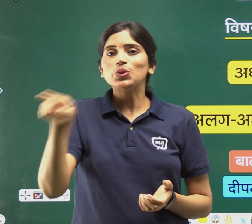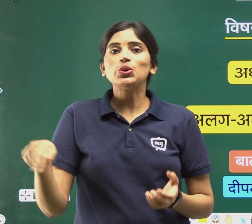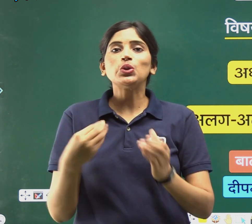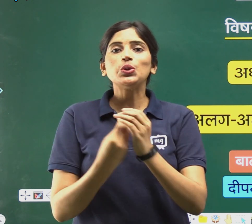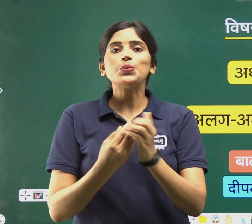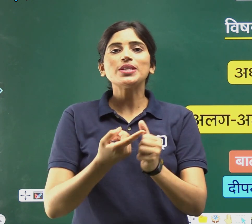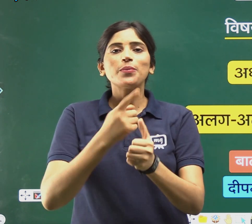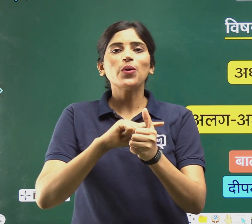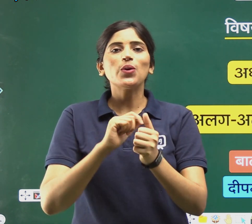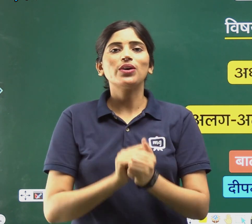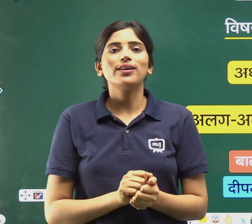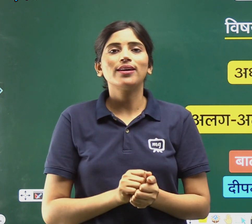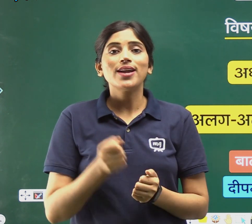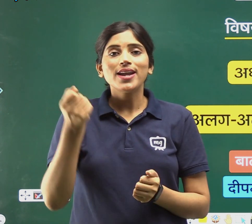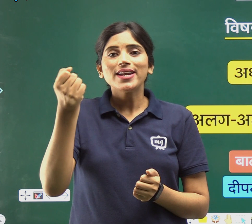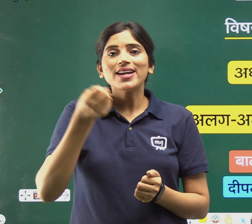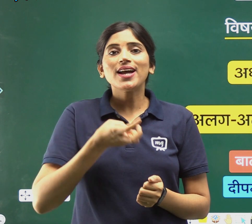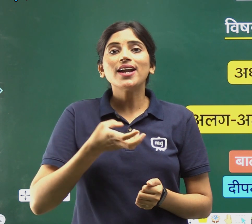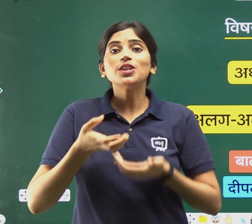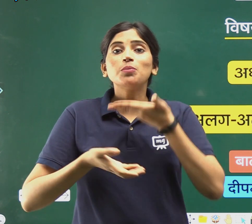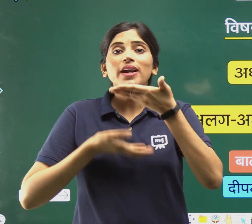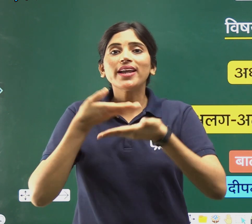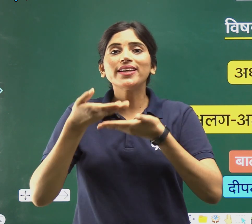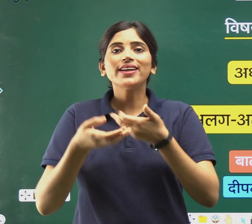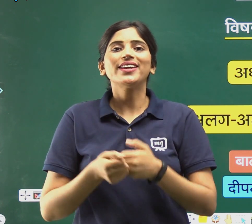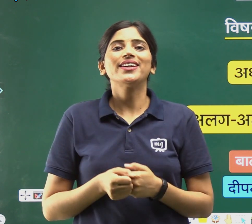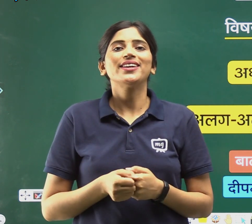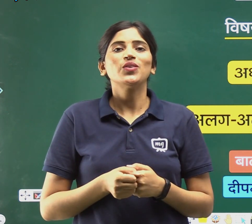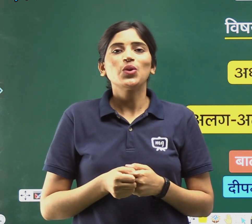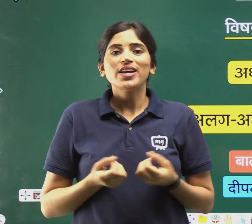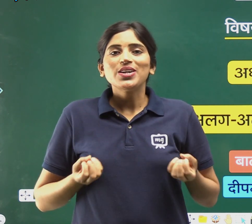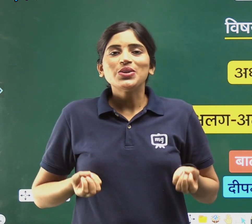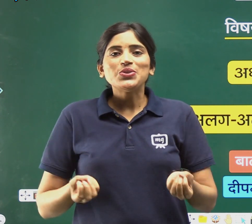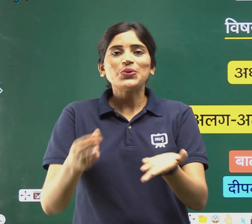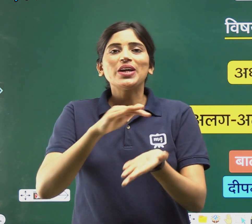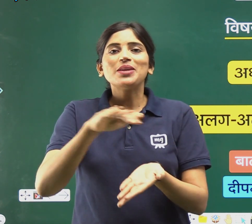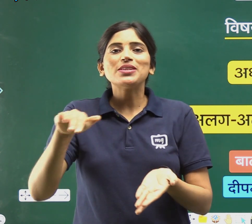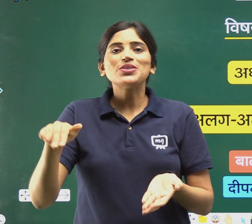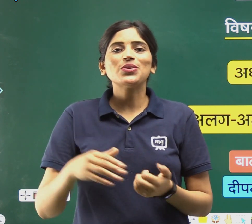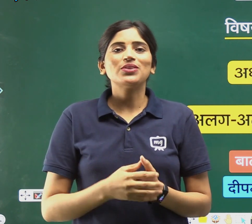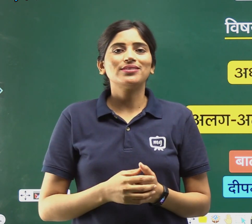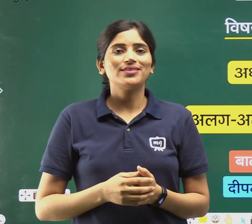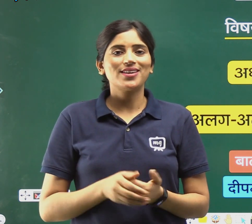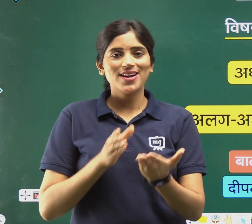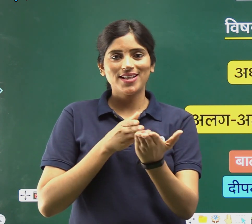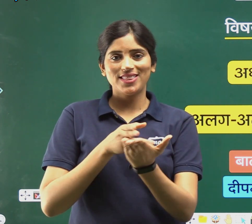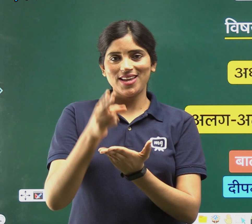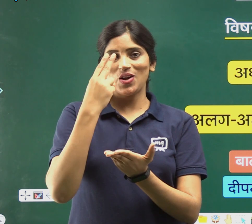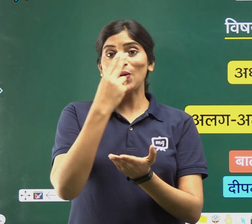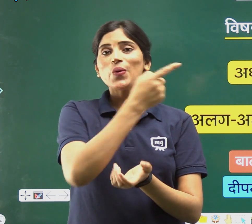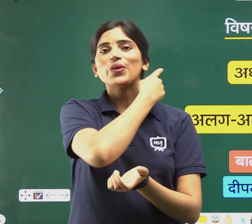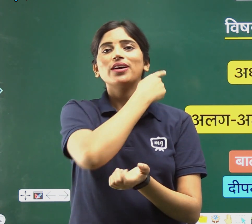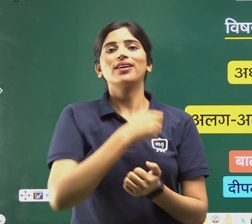सबको गणित पढ़ाएंगे शुरू करे बच्चों देखो